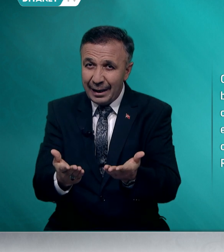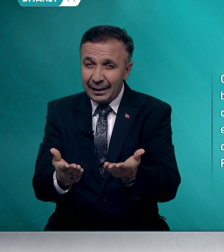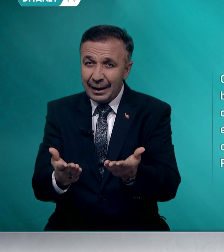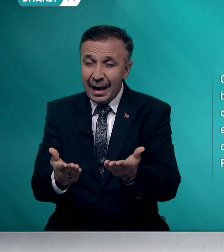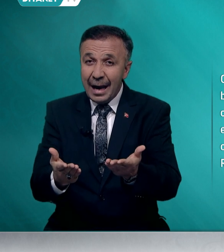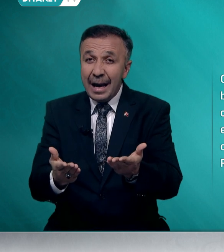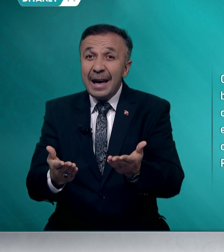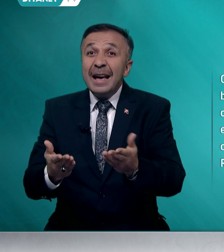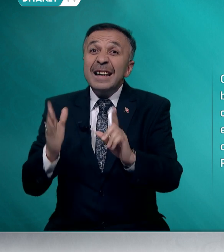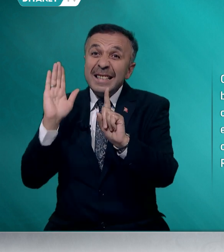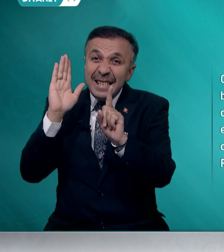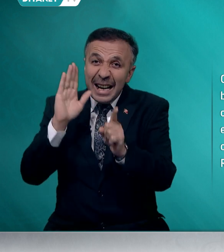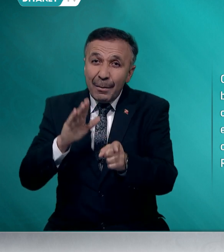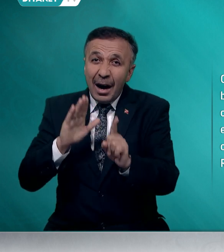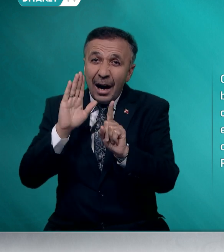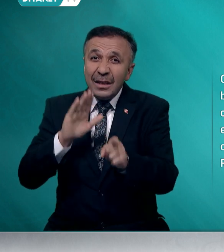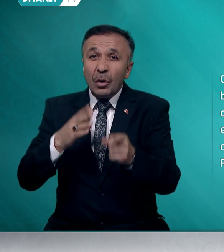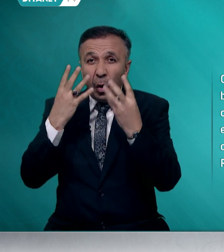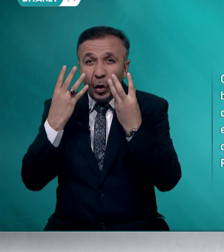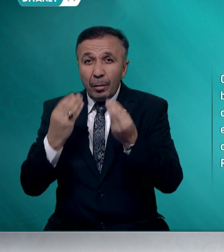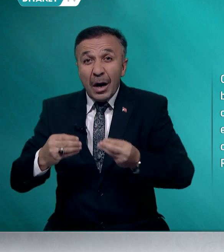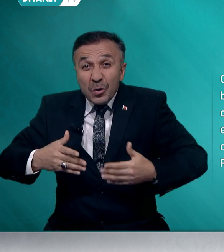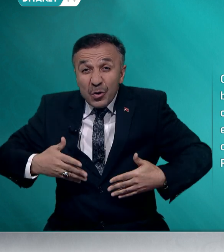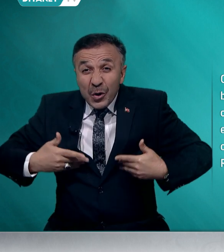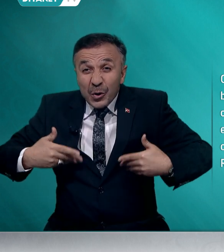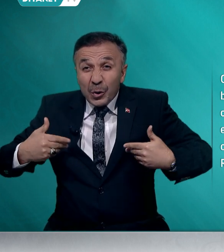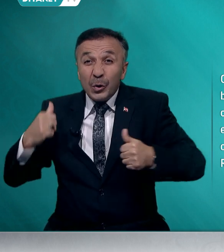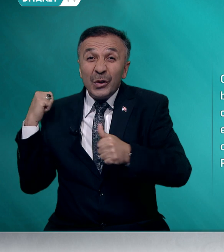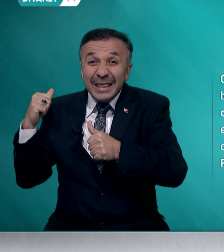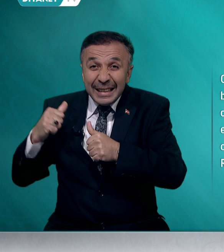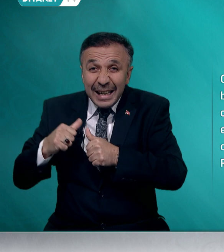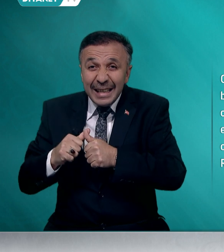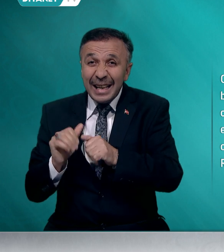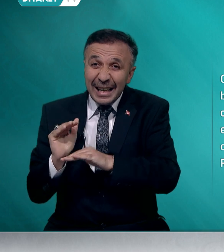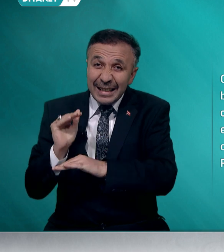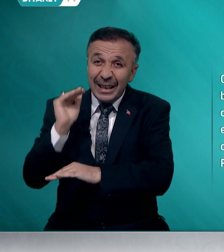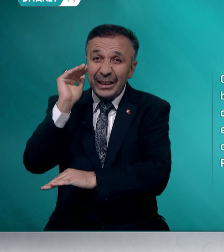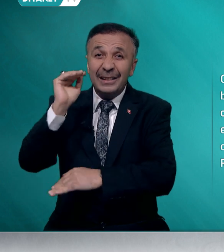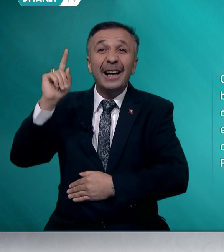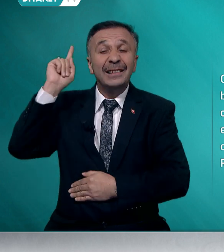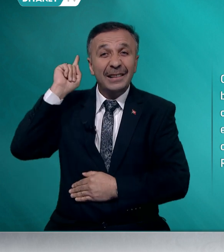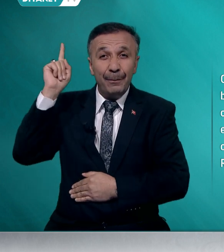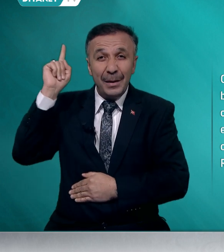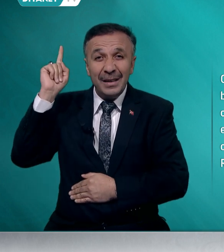Cemaat olma coşkusunu yeniden yaşatan Rabbimize